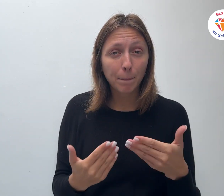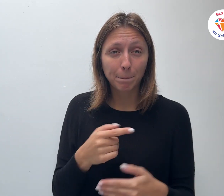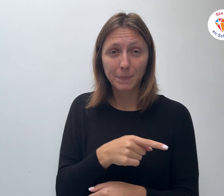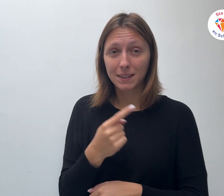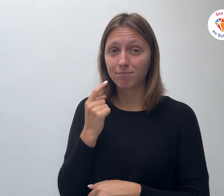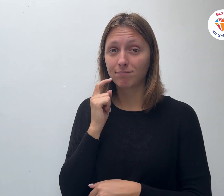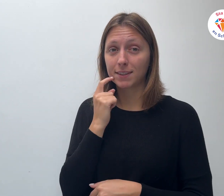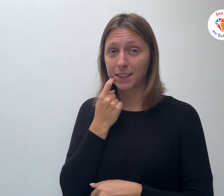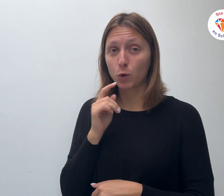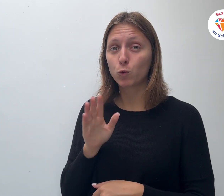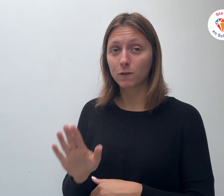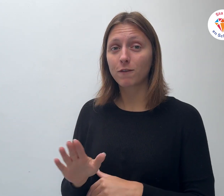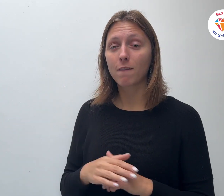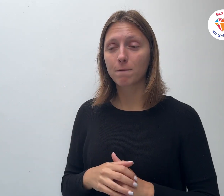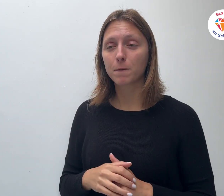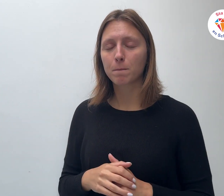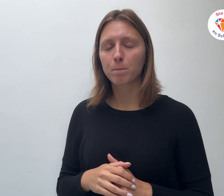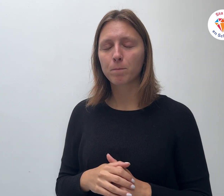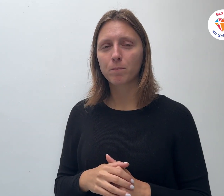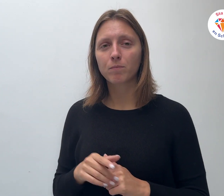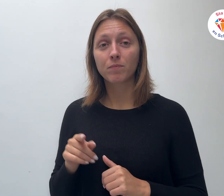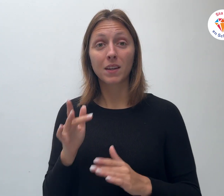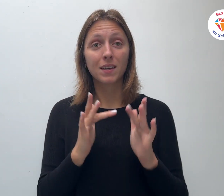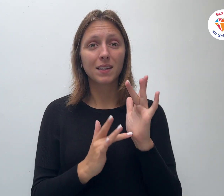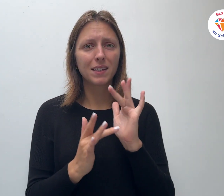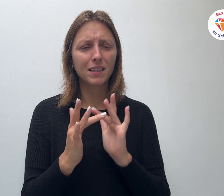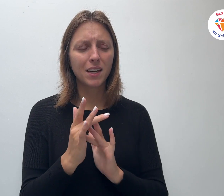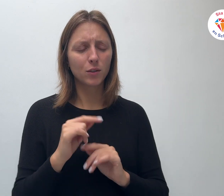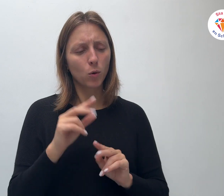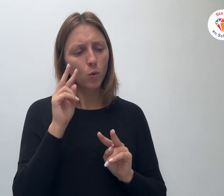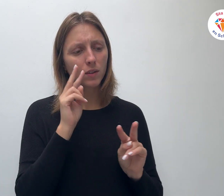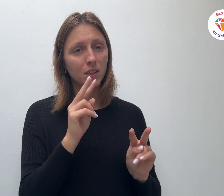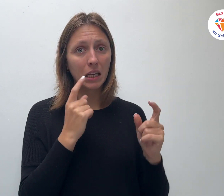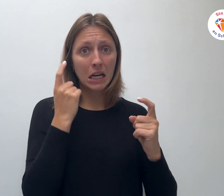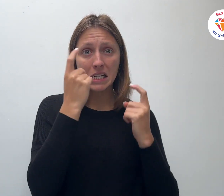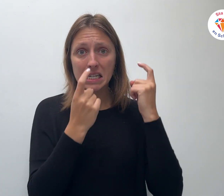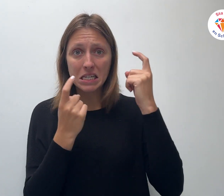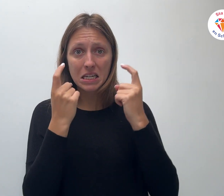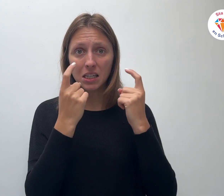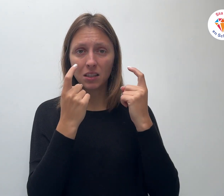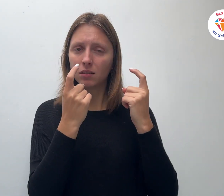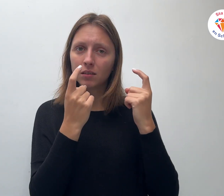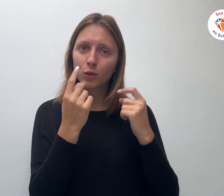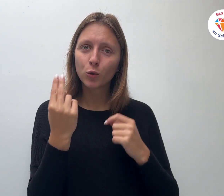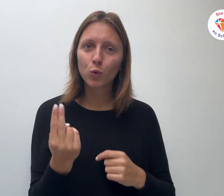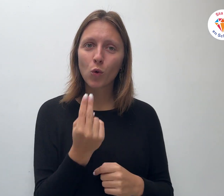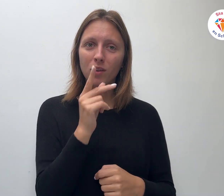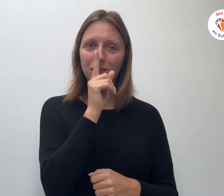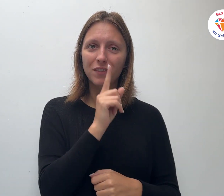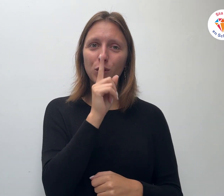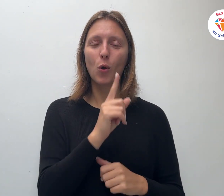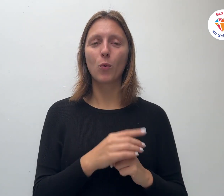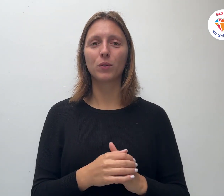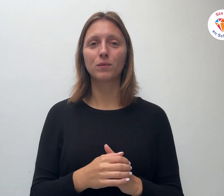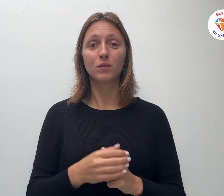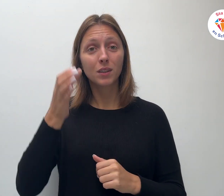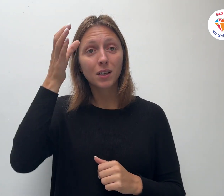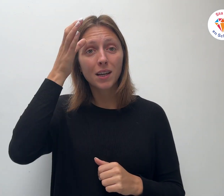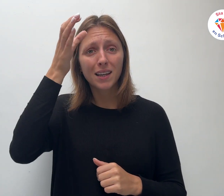Jezus zag ook de bezorgdheid in plaats van het vertrouwen We kunnen in ons christelijk leven zo druk bezig zijn met